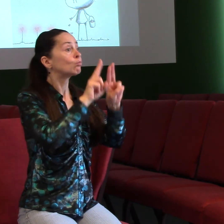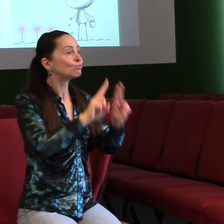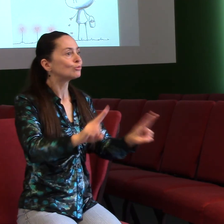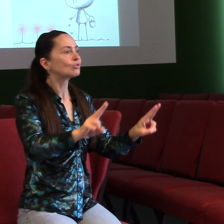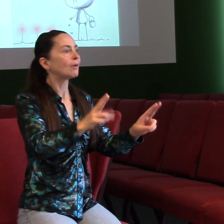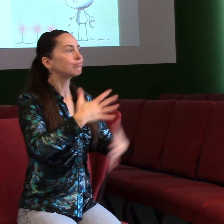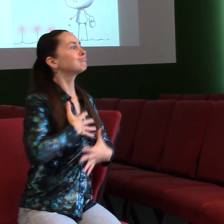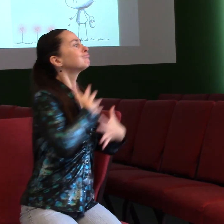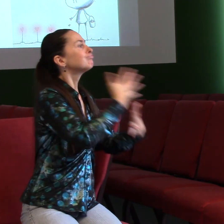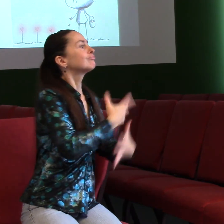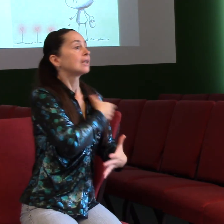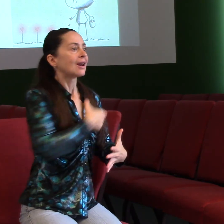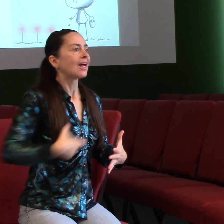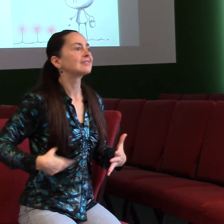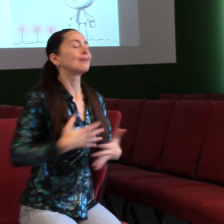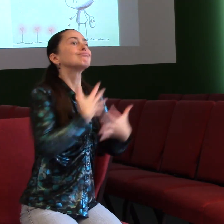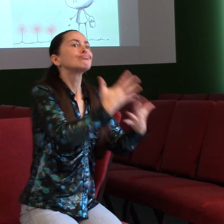A uzavřel bych to veršem, který jsem přeskočil,